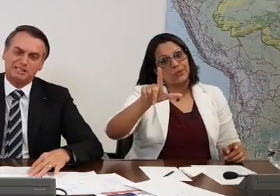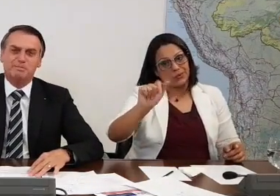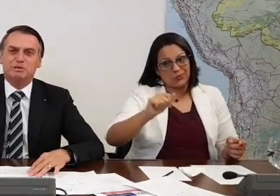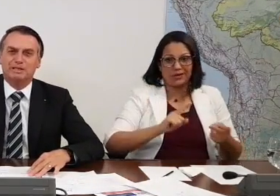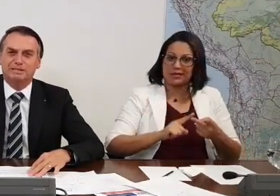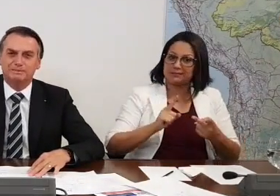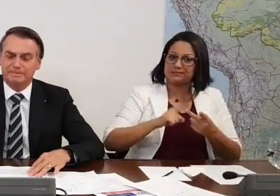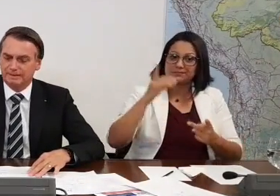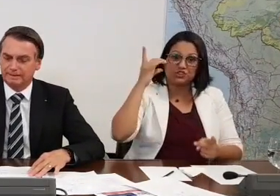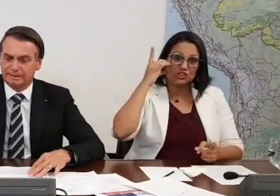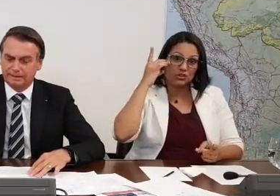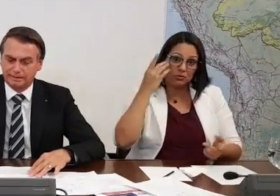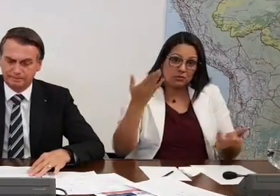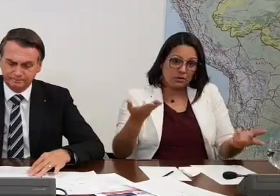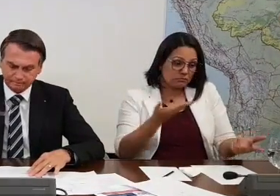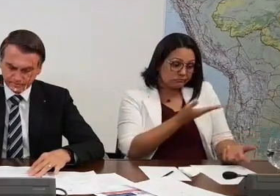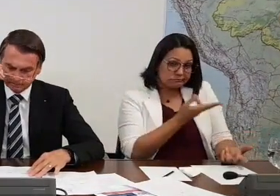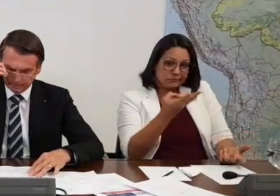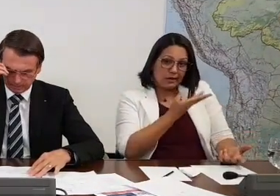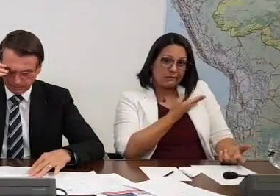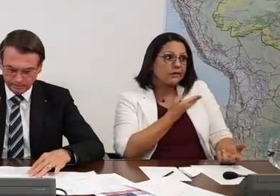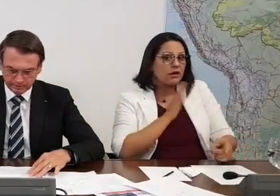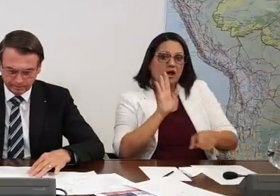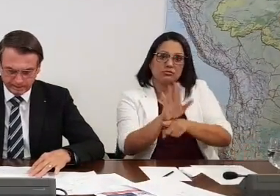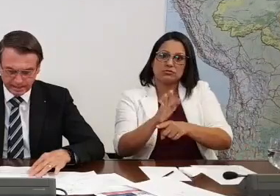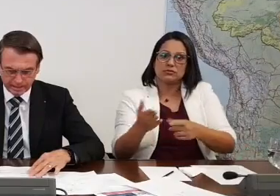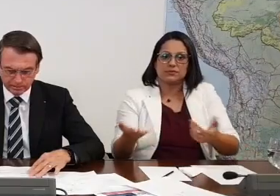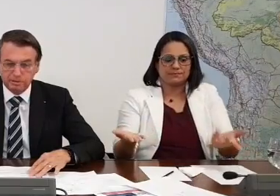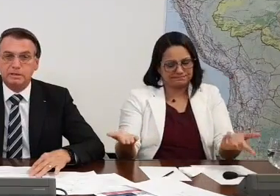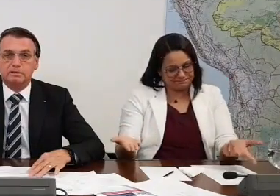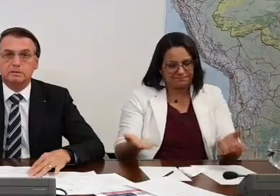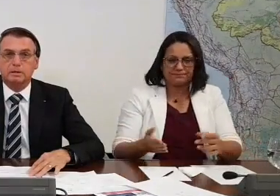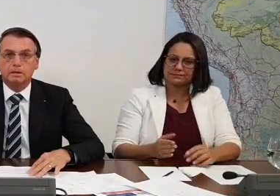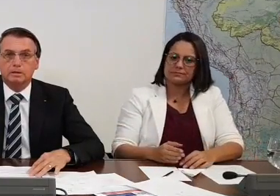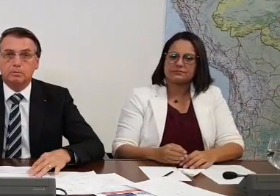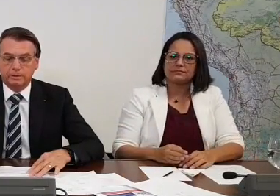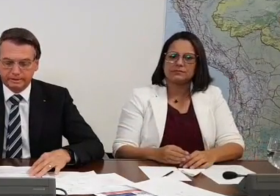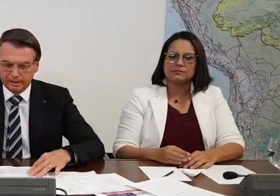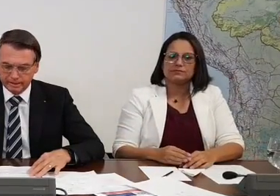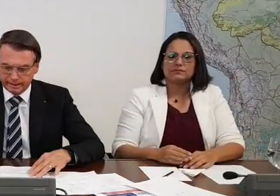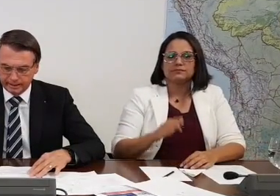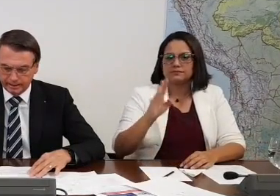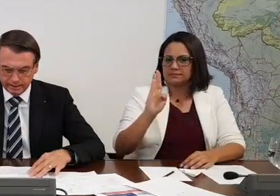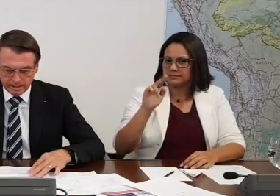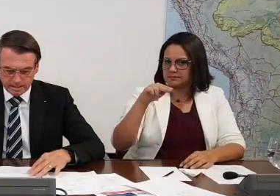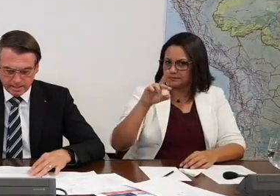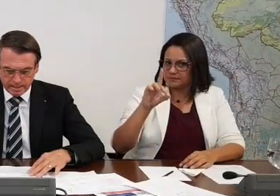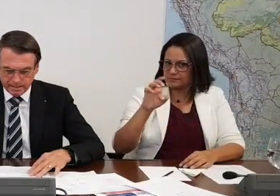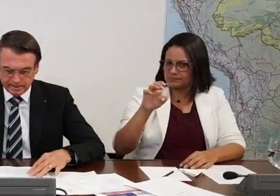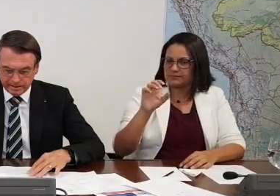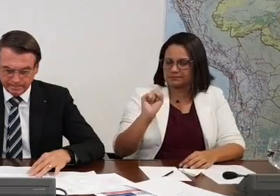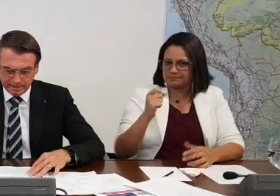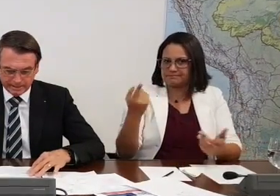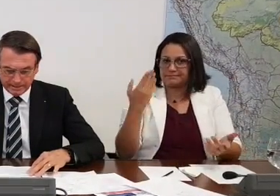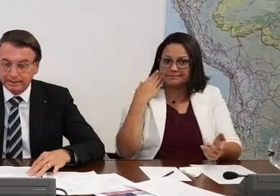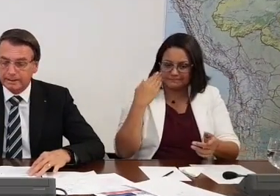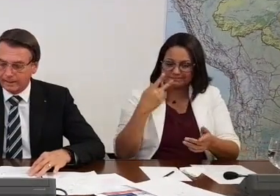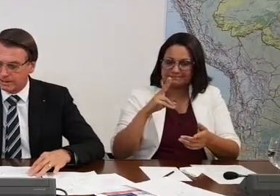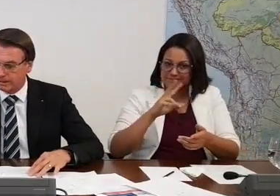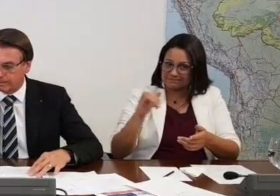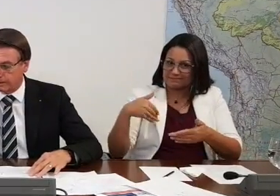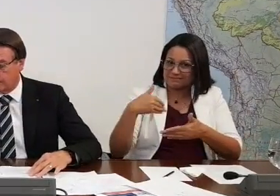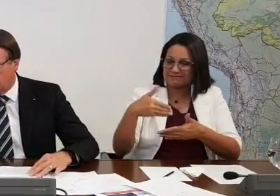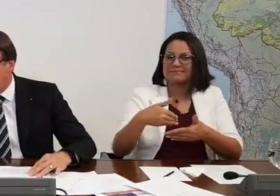Você tinha que ser amigo deles. Tá certo? Então o BNDES, com os seus dias contados aí, aquela tremenda